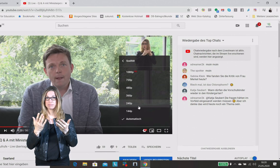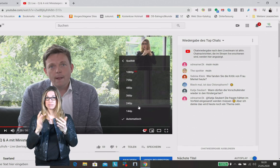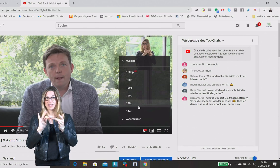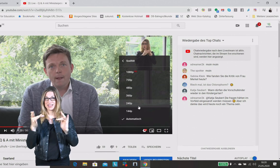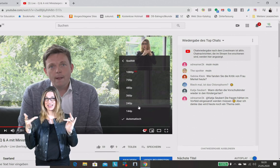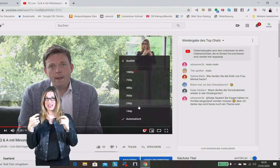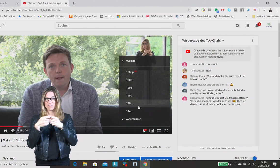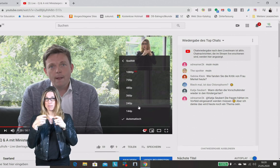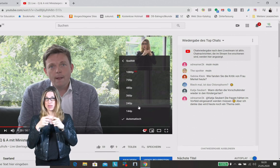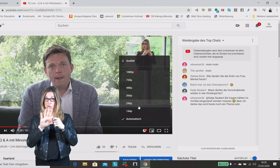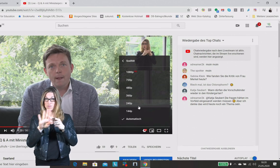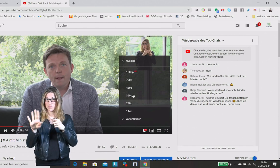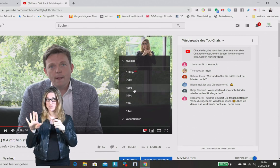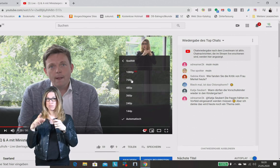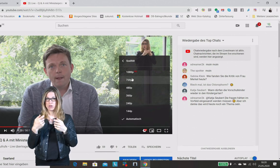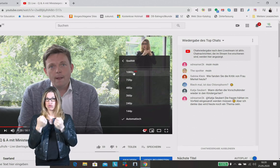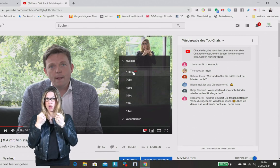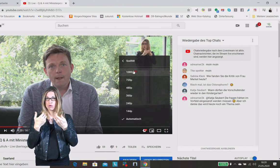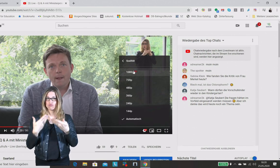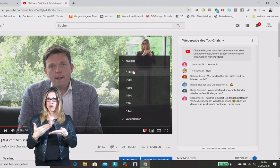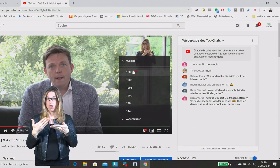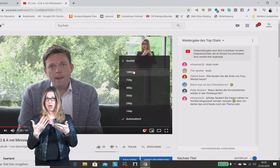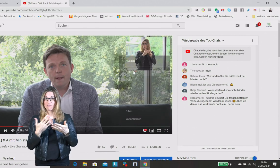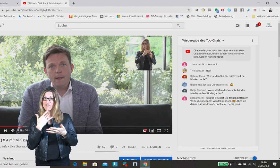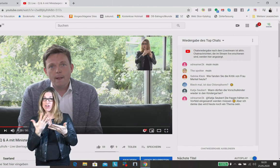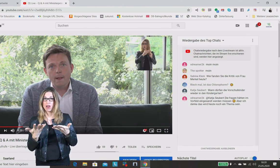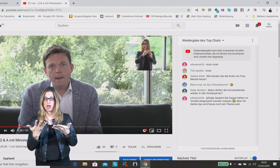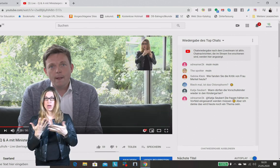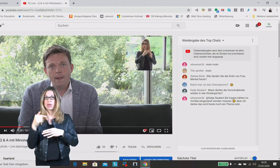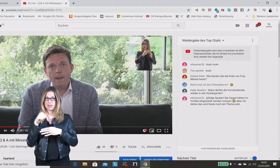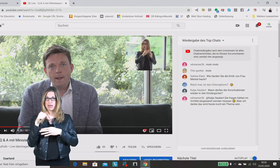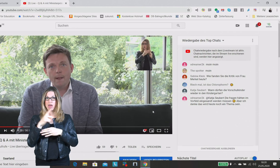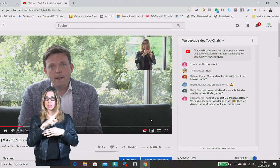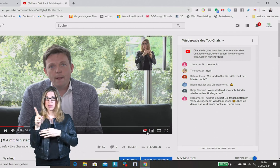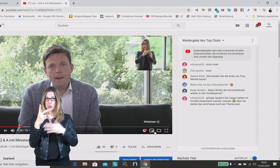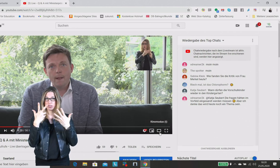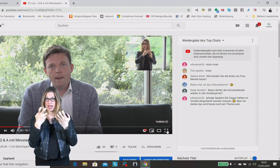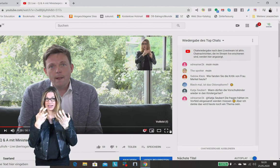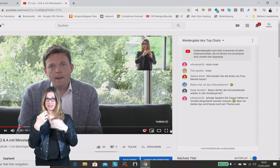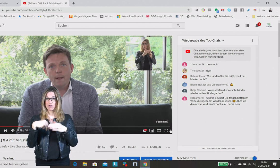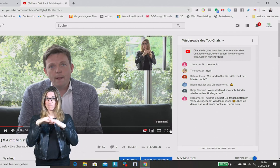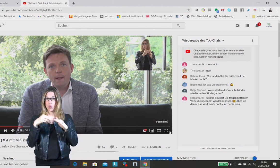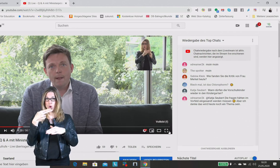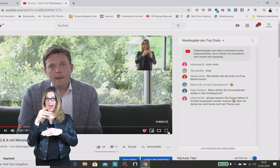Internetleitung zu Hause. Aber hier bleiben wir bei 1080 Full HD, wie Sie es in der Regel